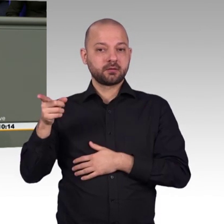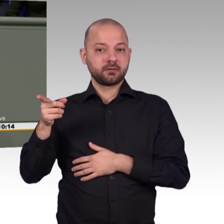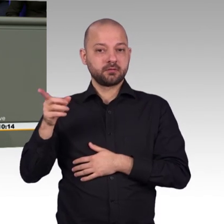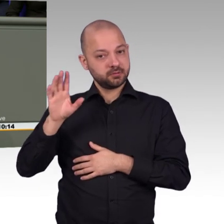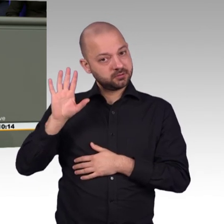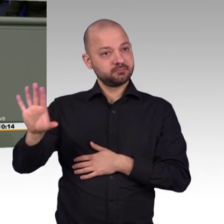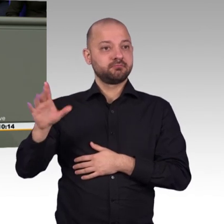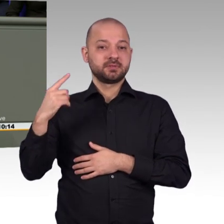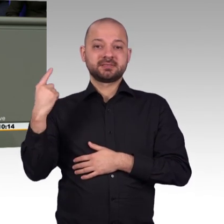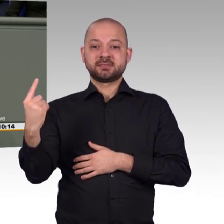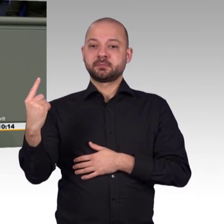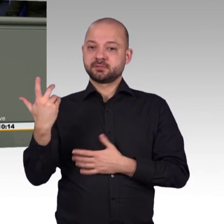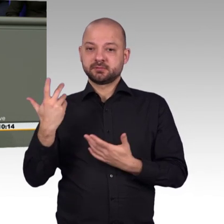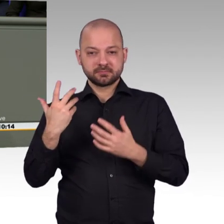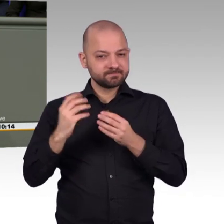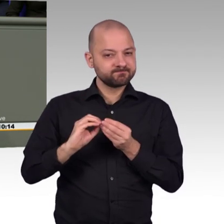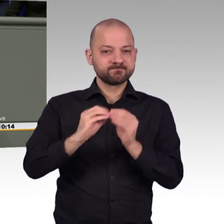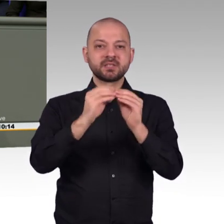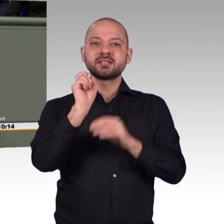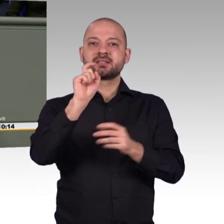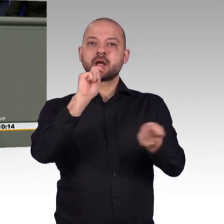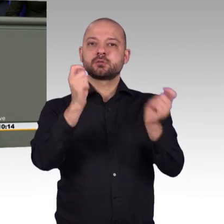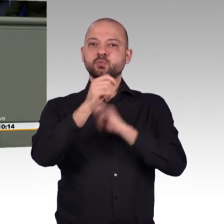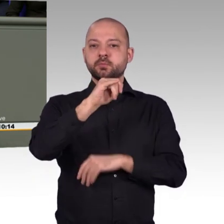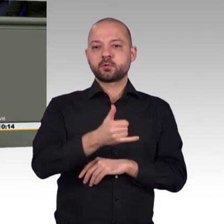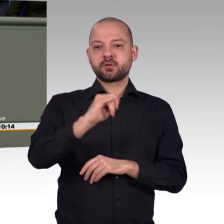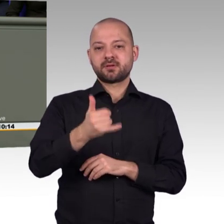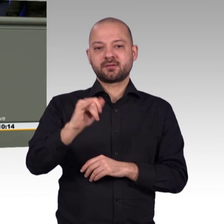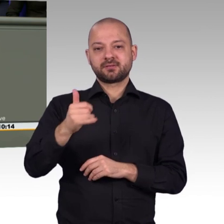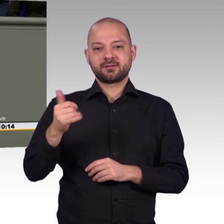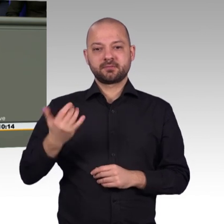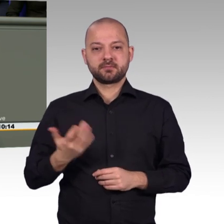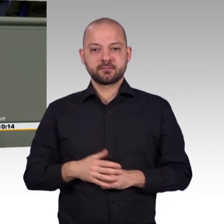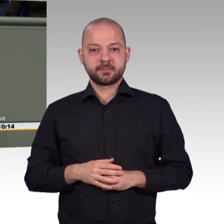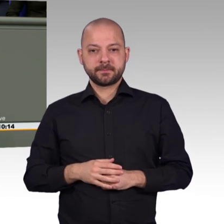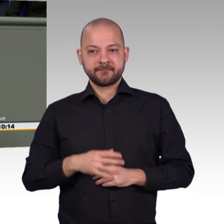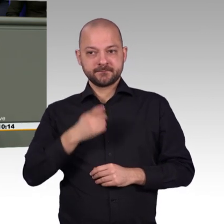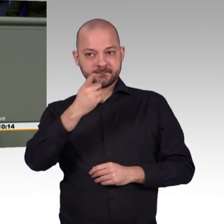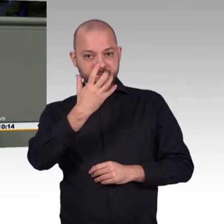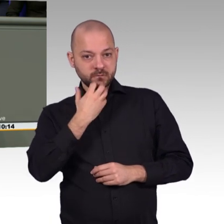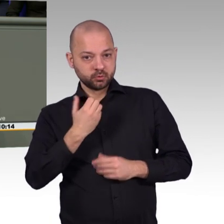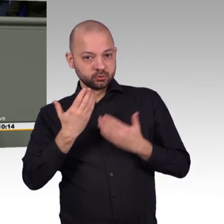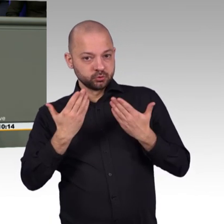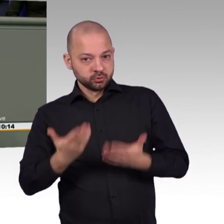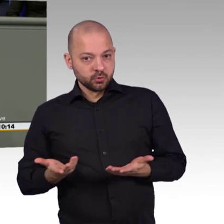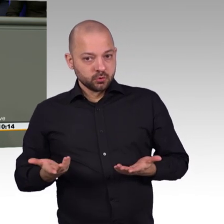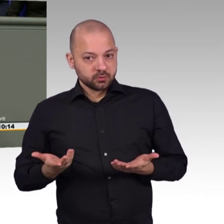Notwendig ist der angekündigte Umsetzungsplan für die angesprochenen Lösungsmaßnahmen. Wann wollen Sie den vorlegen? Ohne